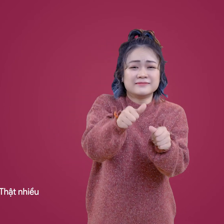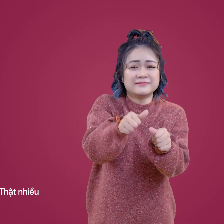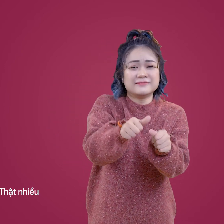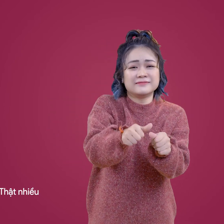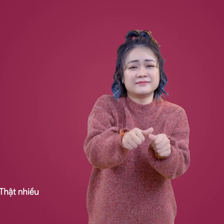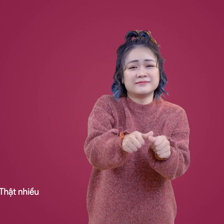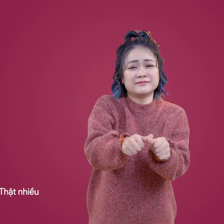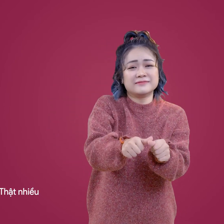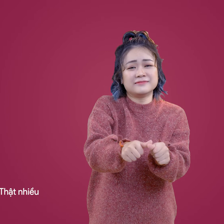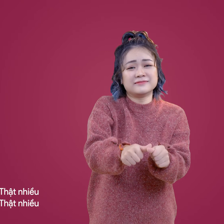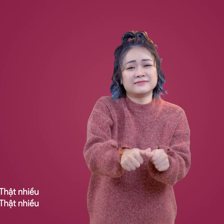보고싶다